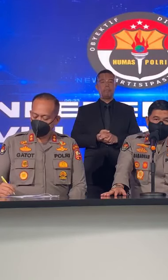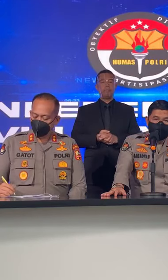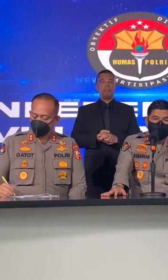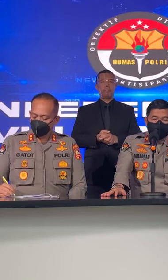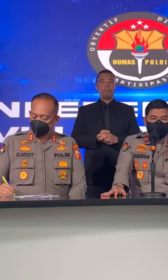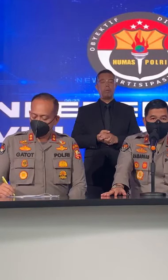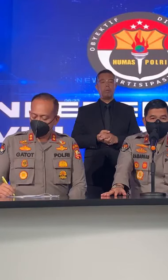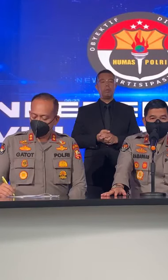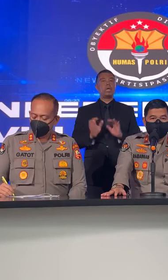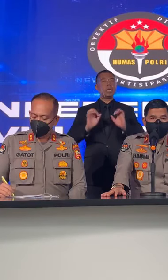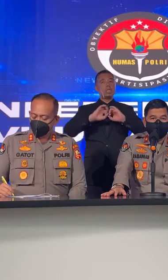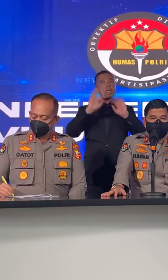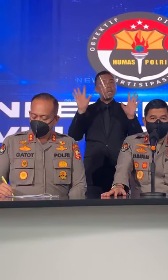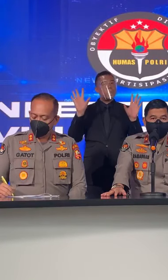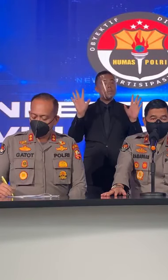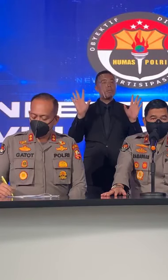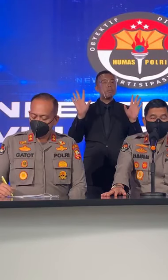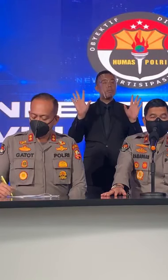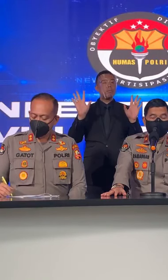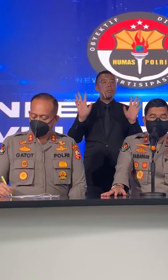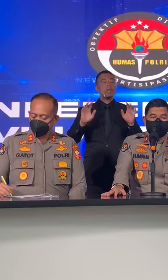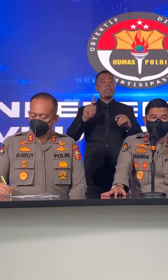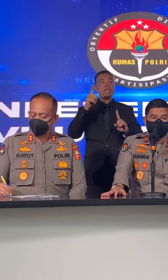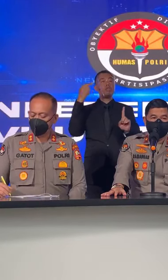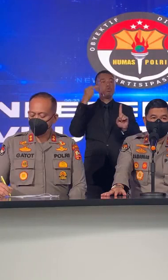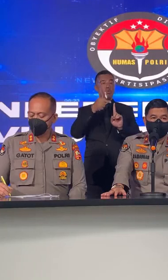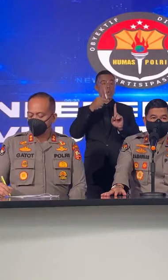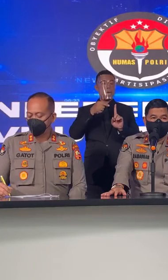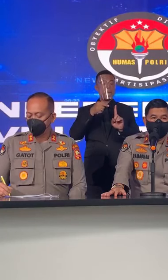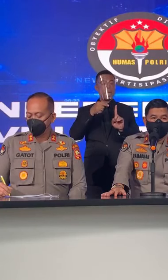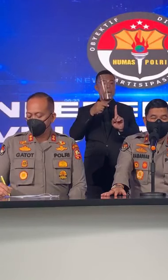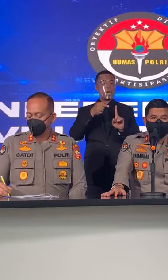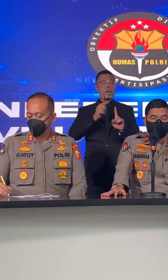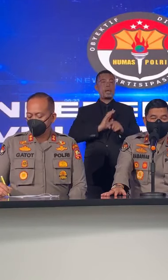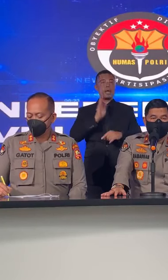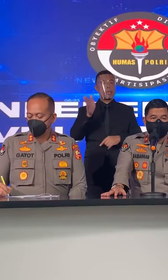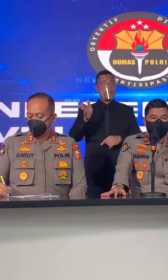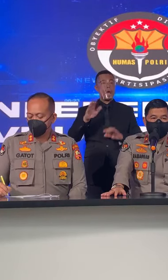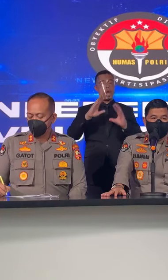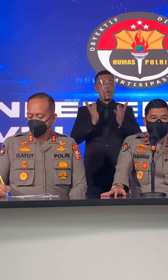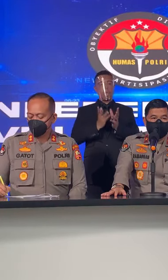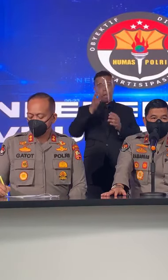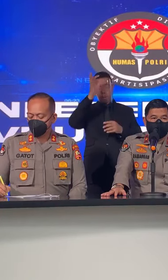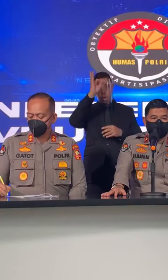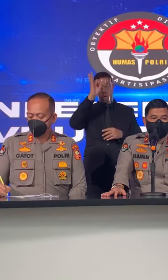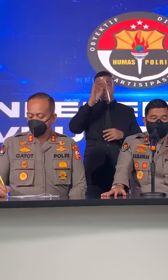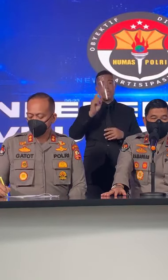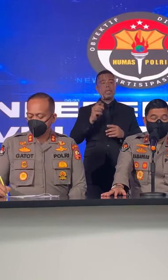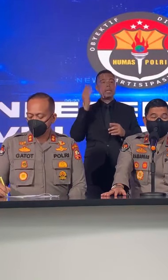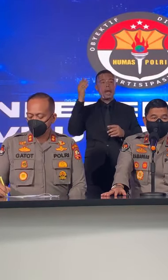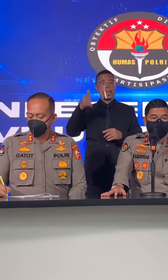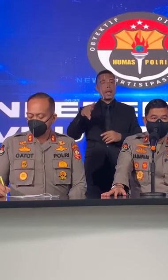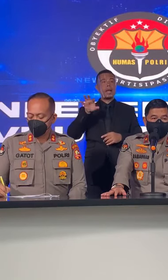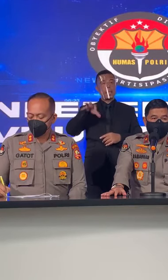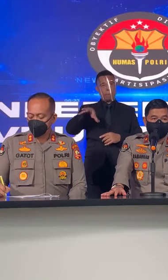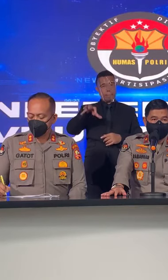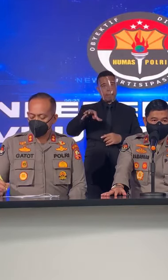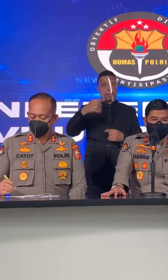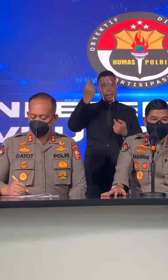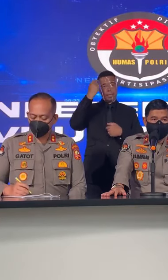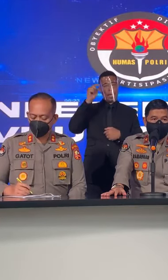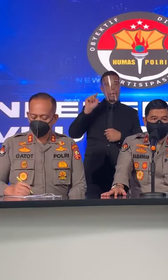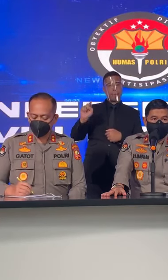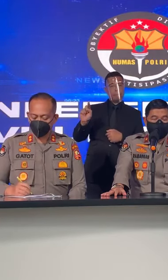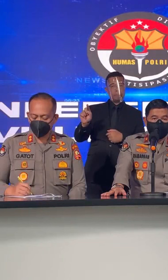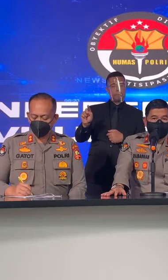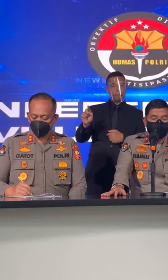Yang Jelas Satu Tujuan Anggota Polri Ke Tempat Yang Bersangkutan